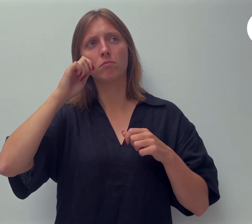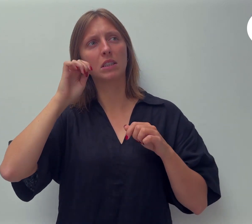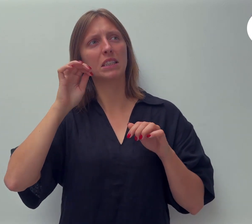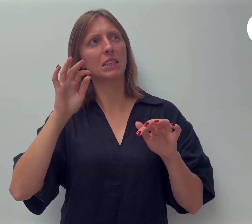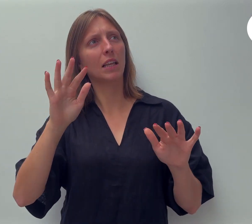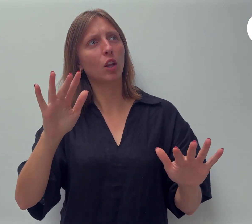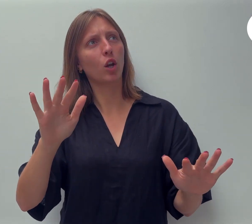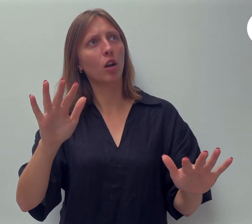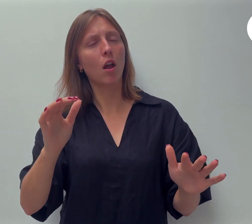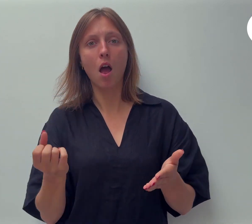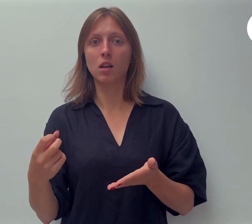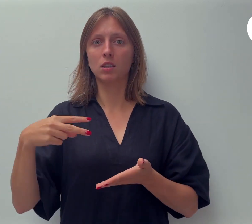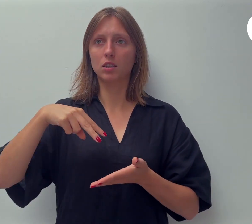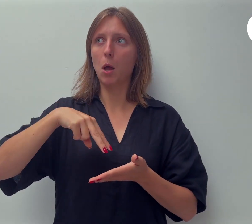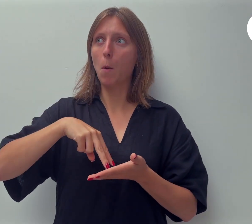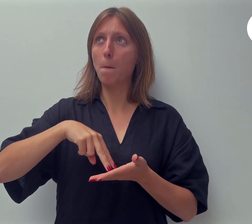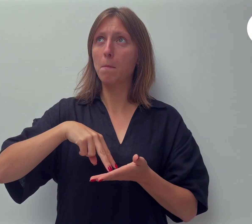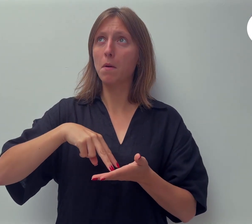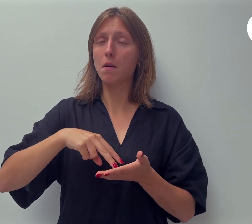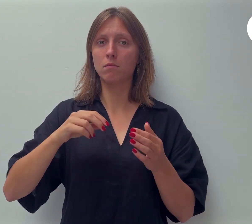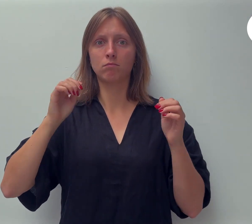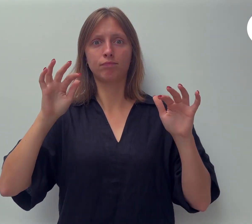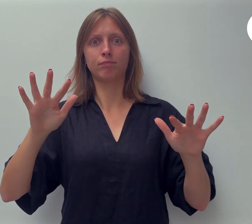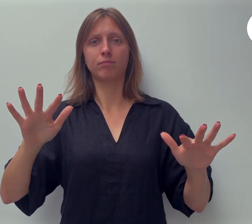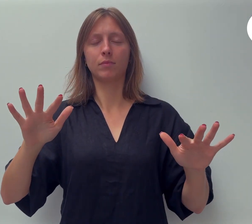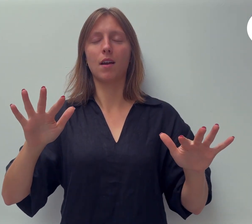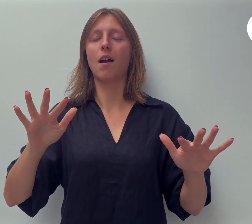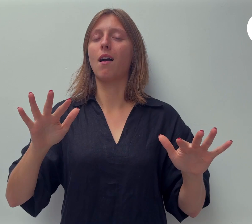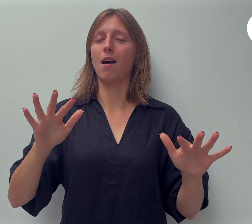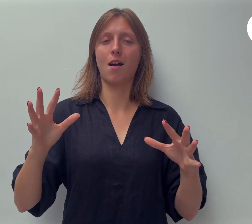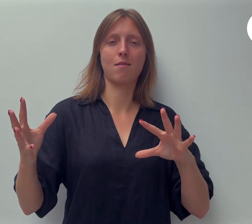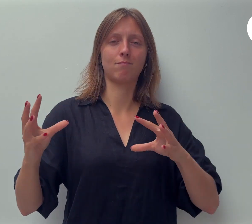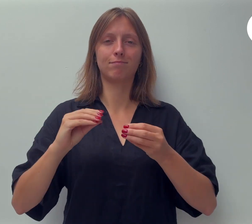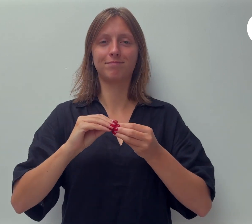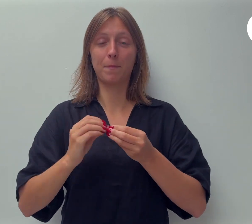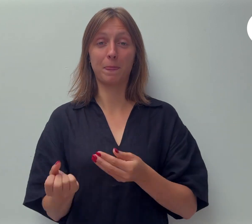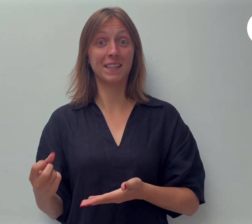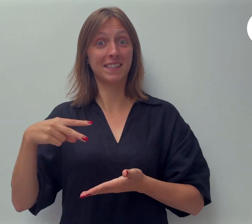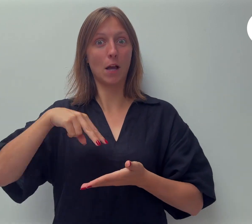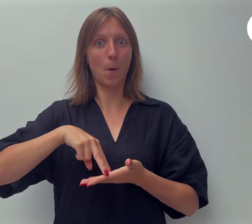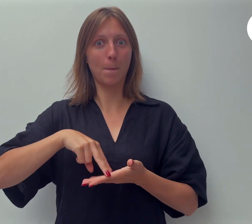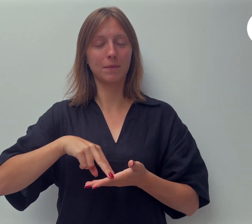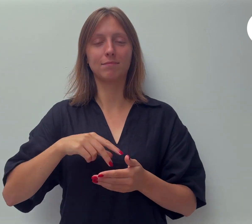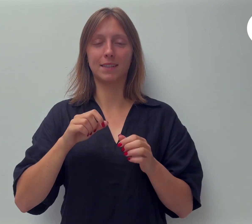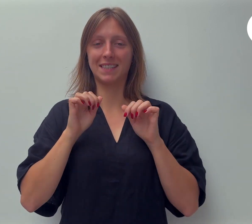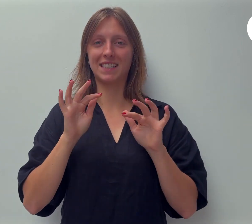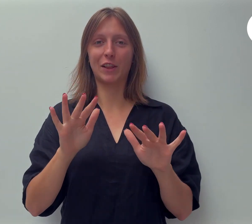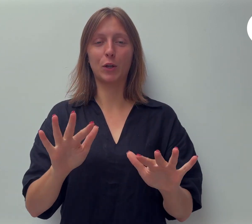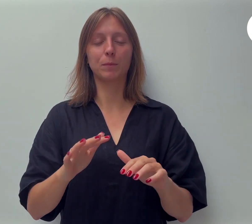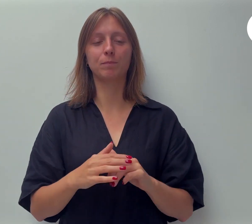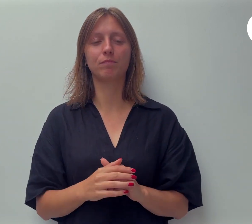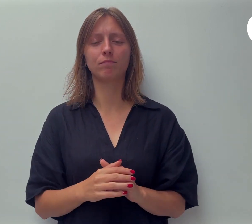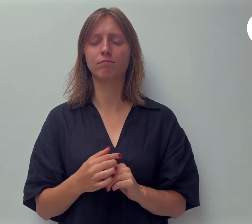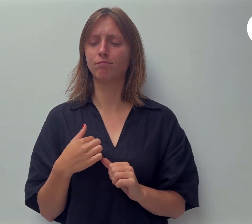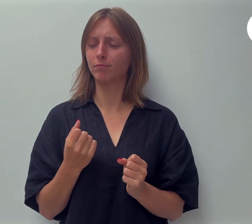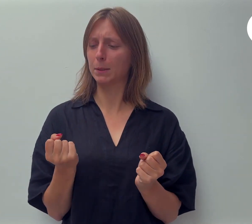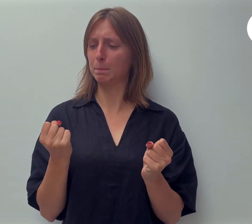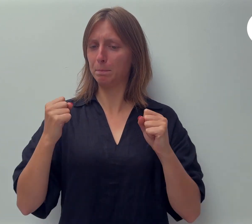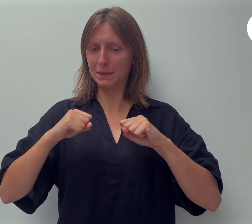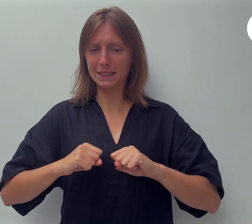schitteren. En uiteindelijk werd het Sta op en schitter. Toen ik eenmaal de beslissing genomen had, kwamen de twijfels.